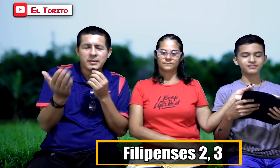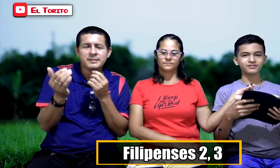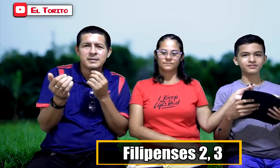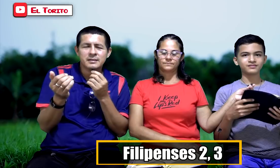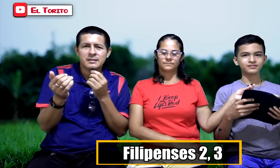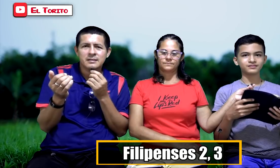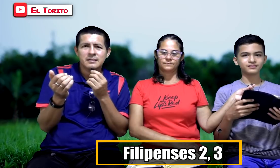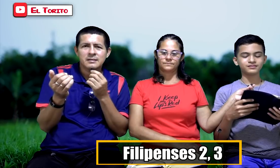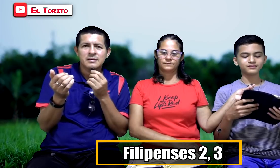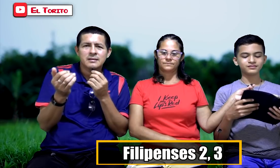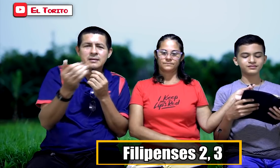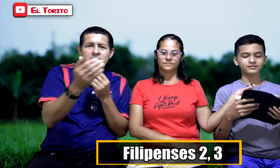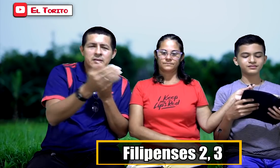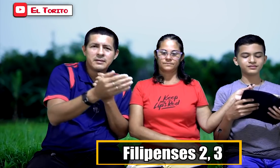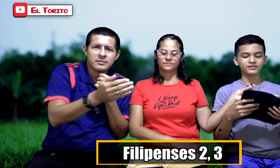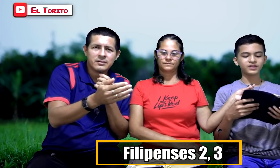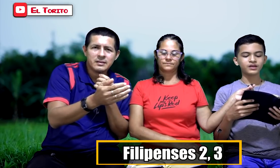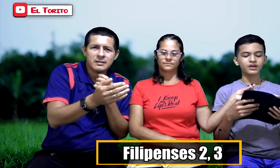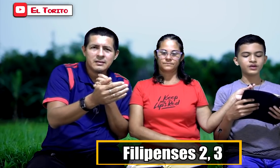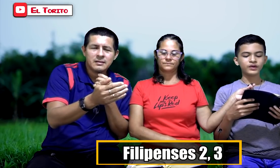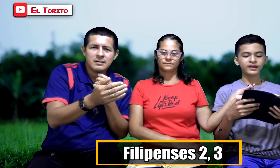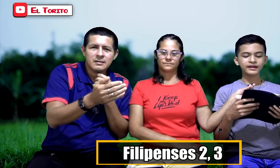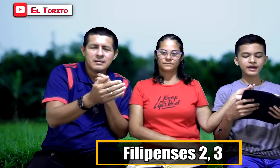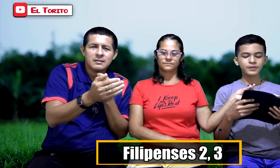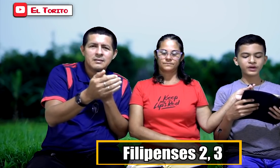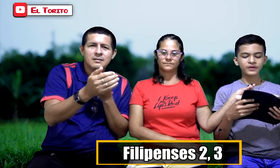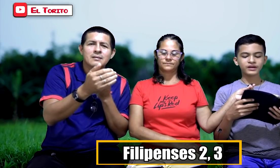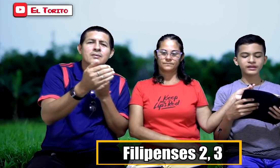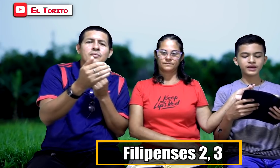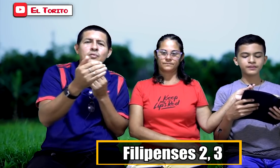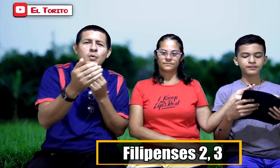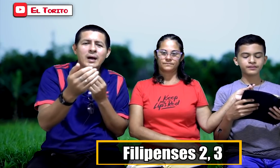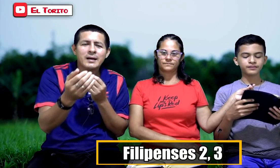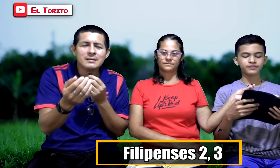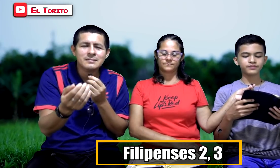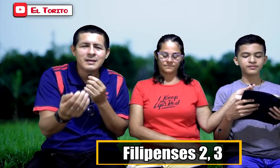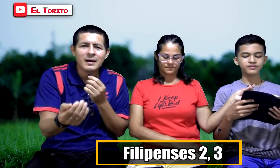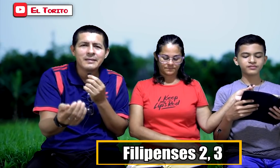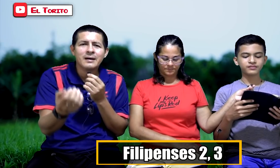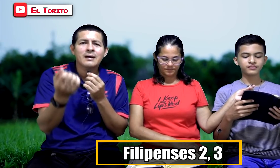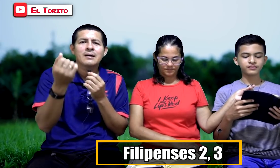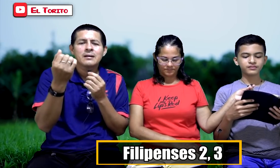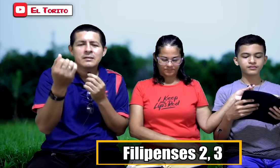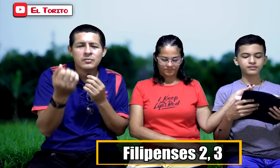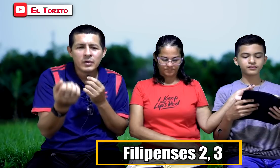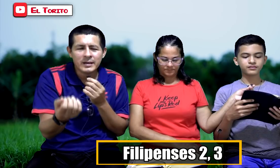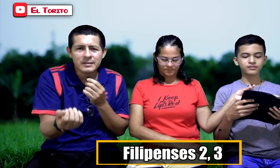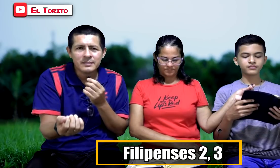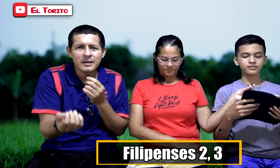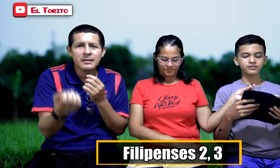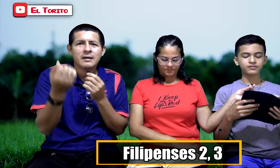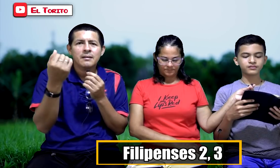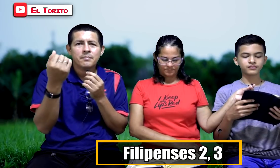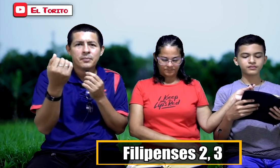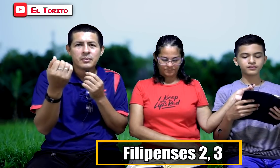Pueden ser. Otra vez, Anthony. No hagan nada por rivalidad. No hagan nada. No hagan nada por